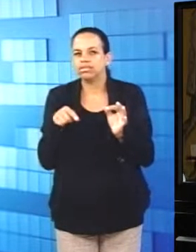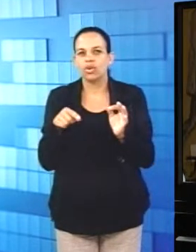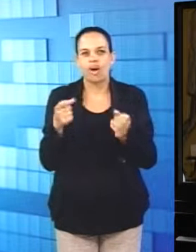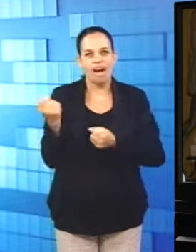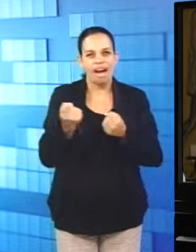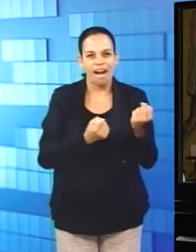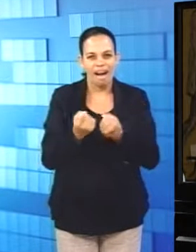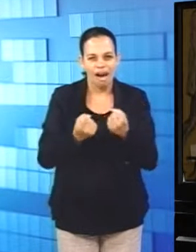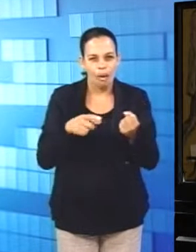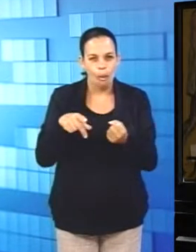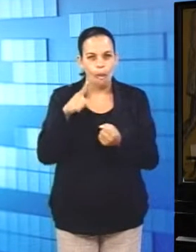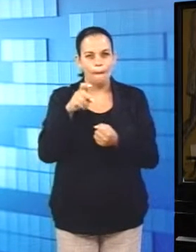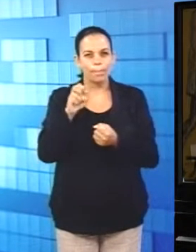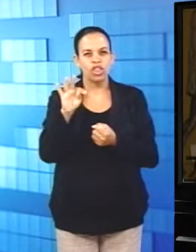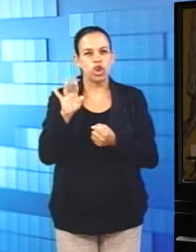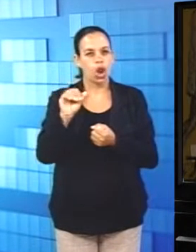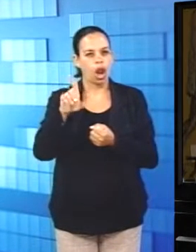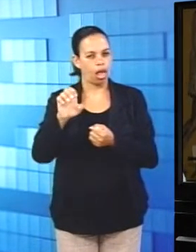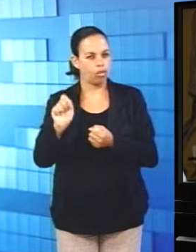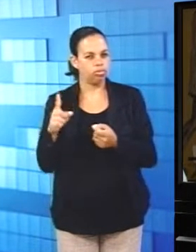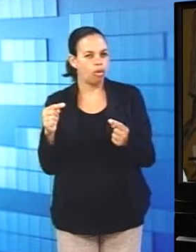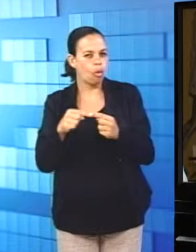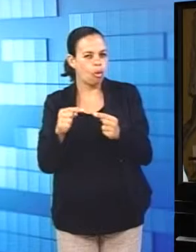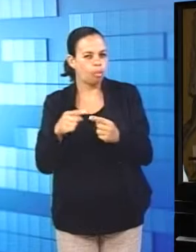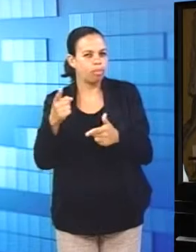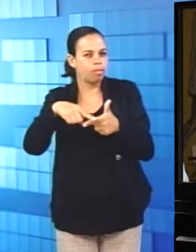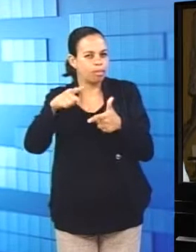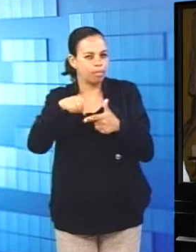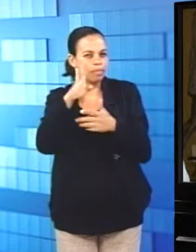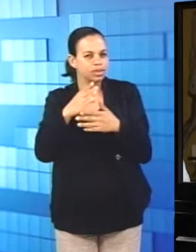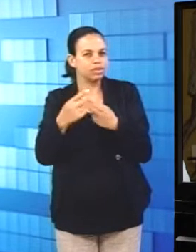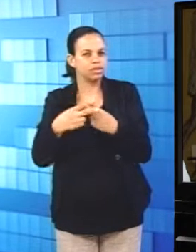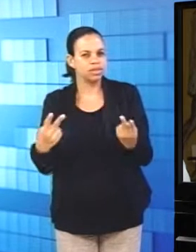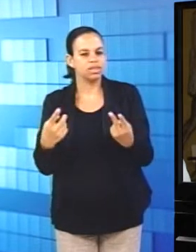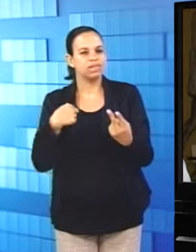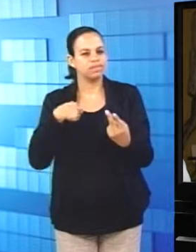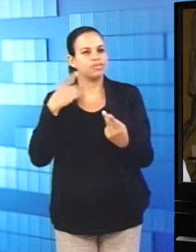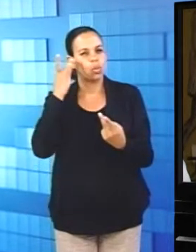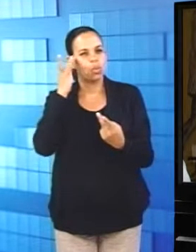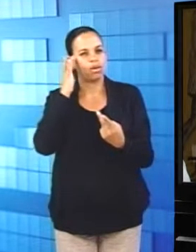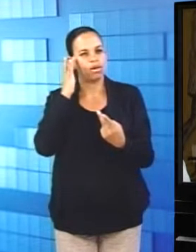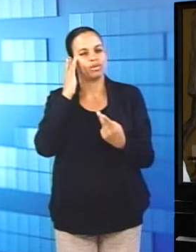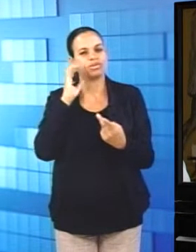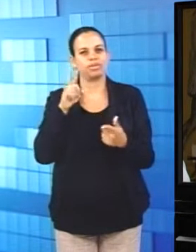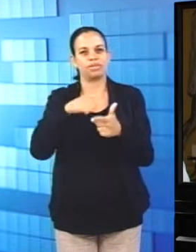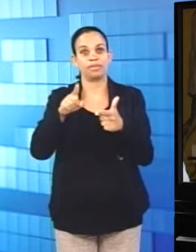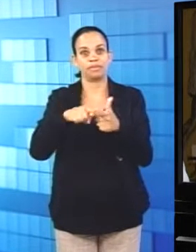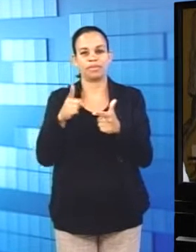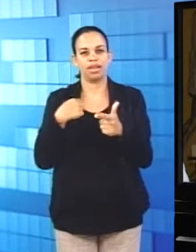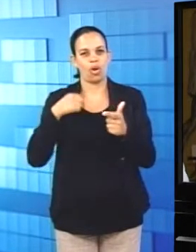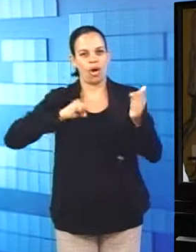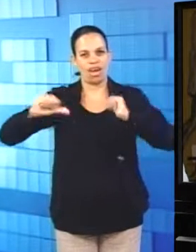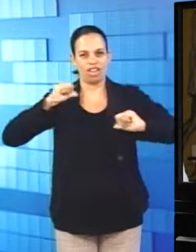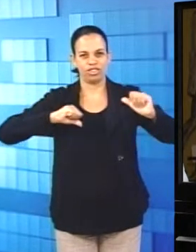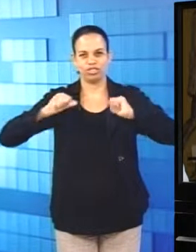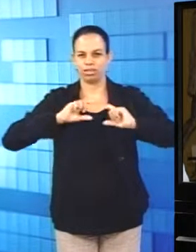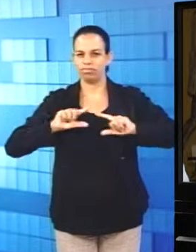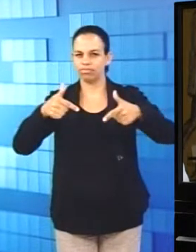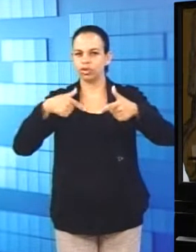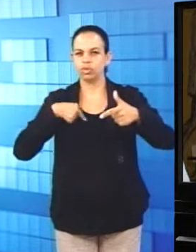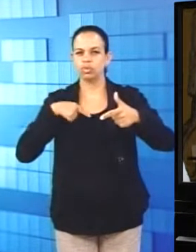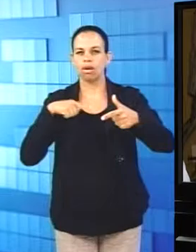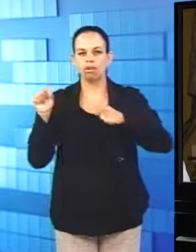está feito o caos. Então, para mim, enquanto artista, foi desafiador demais juntar esses elementos para tentar